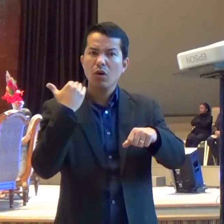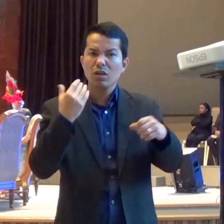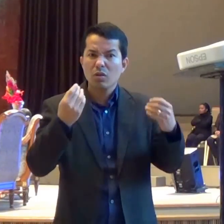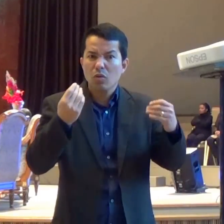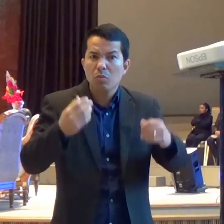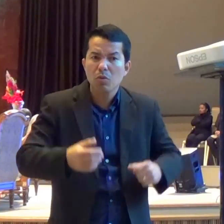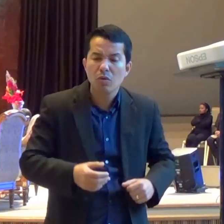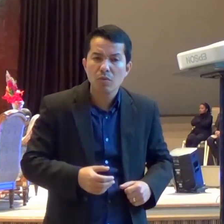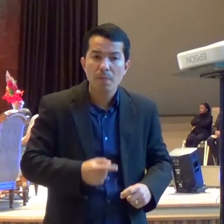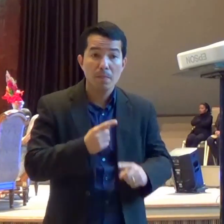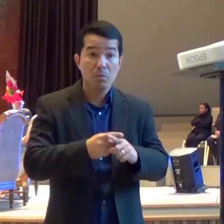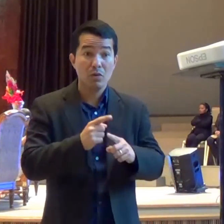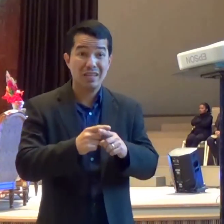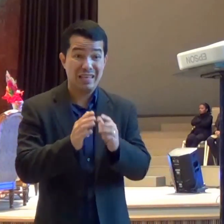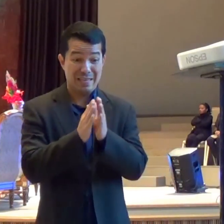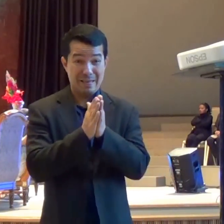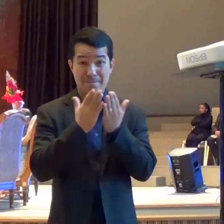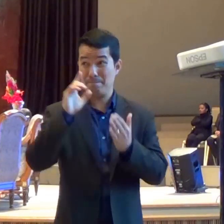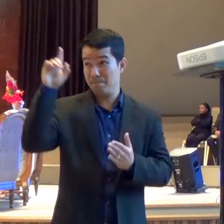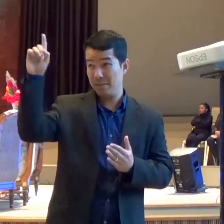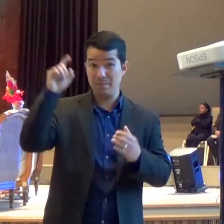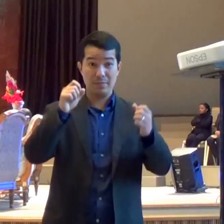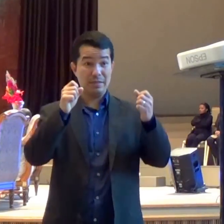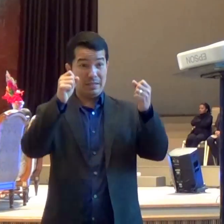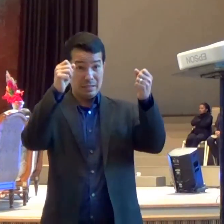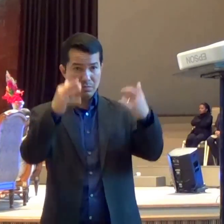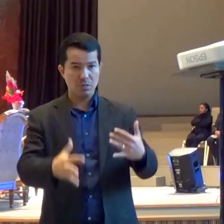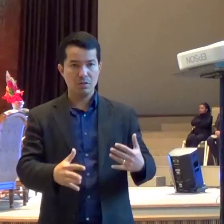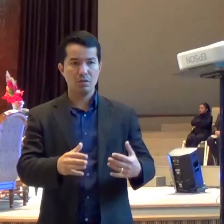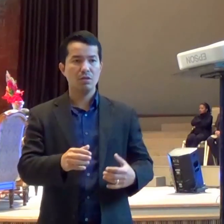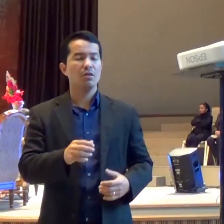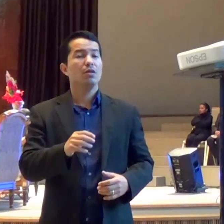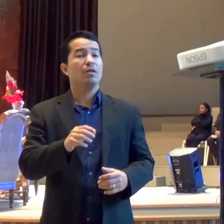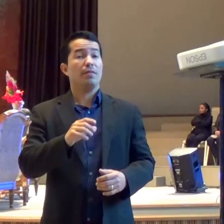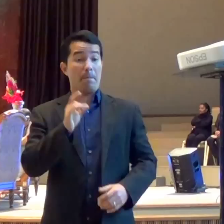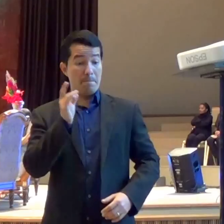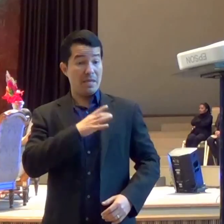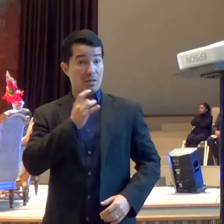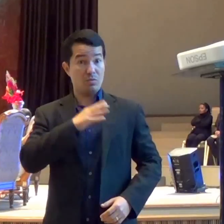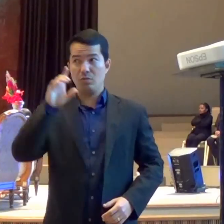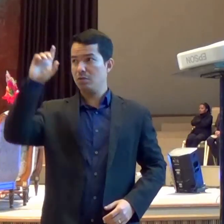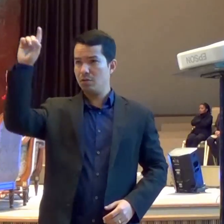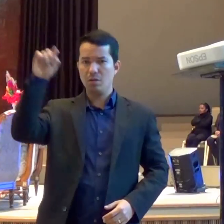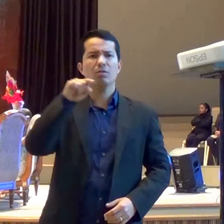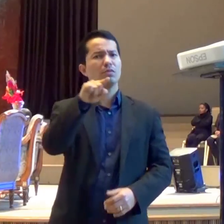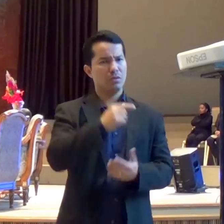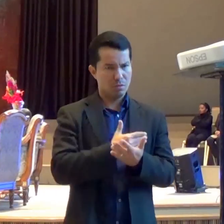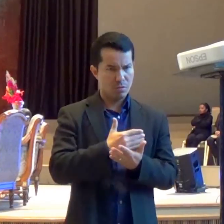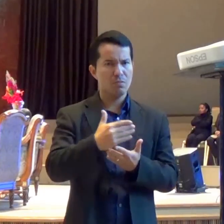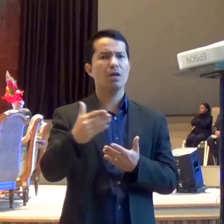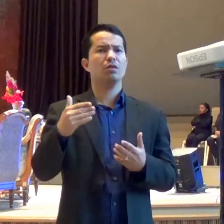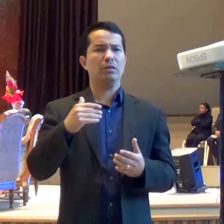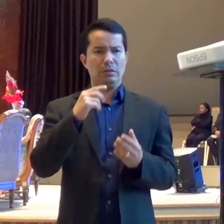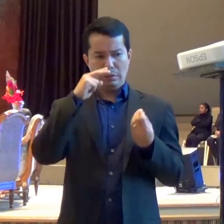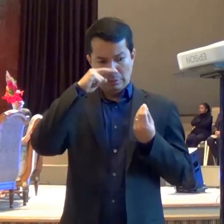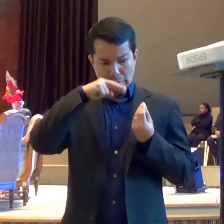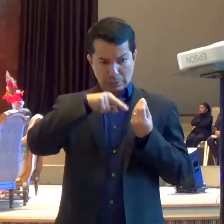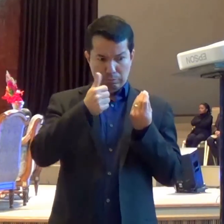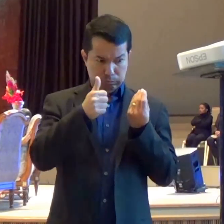princípio De toda sabedoria E quando me falta Temor do Senhor E eu não entendo Os processos de